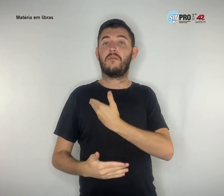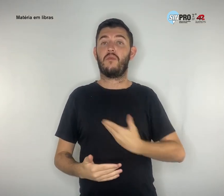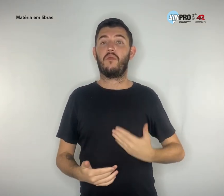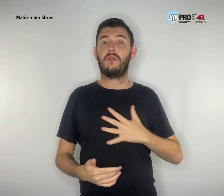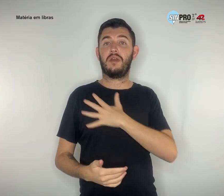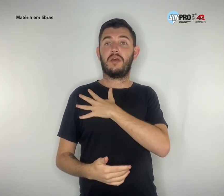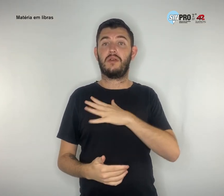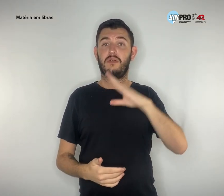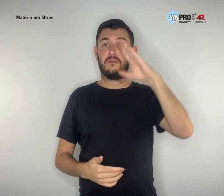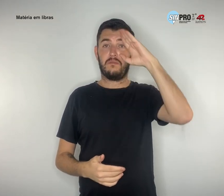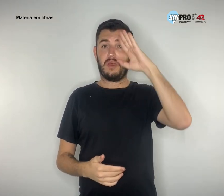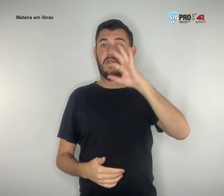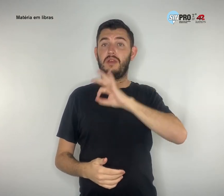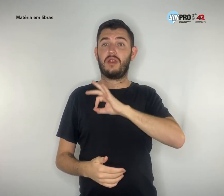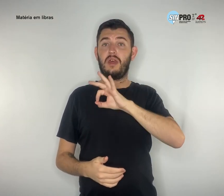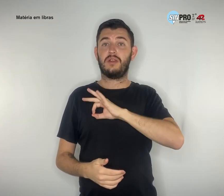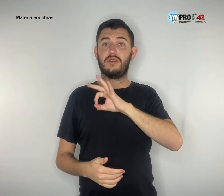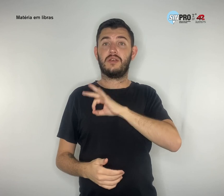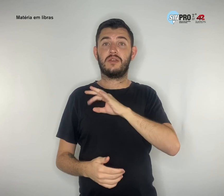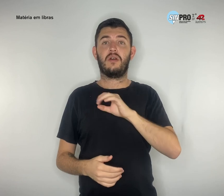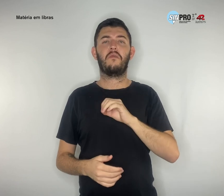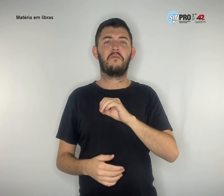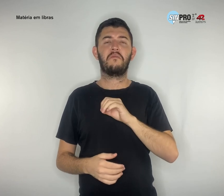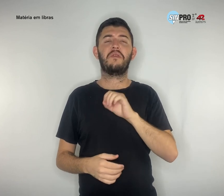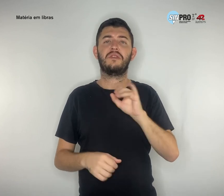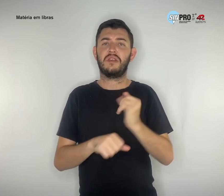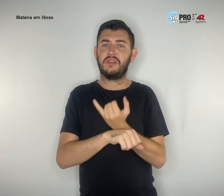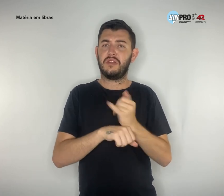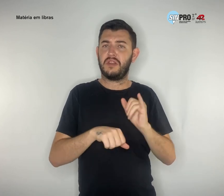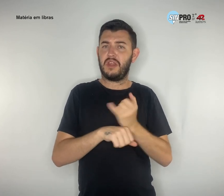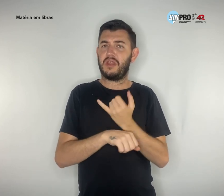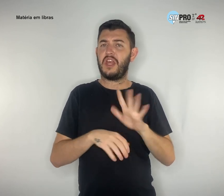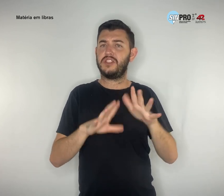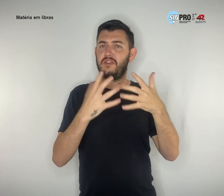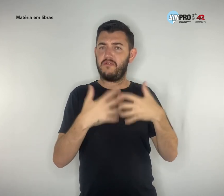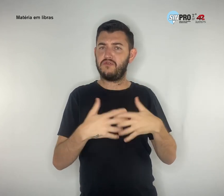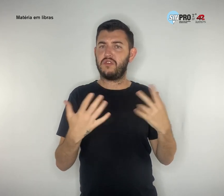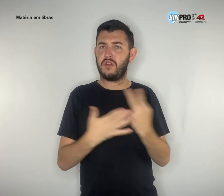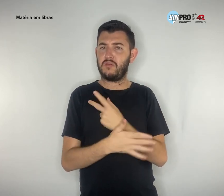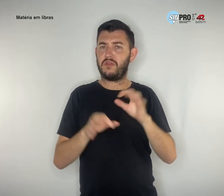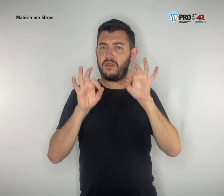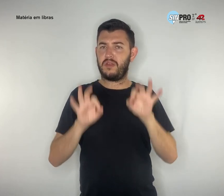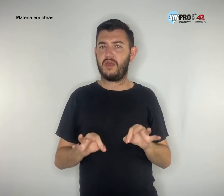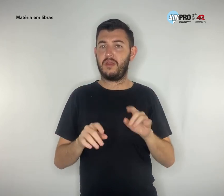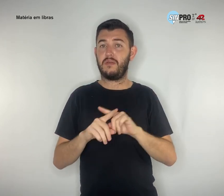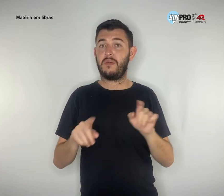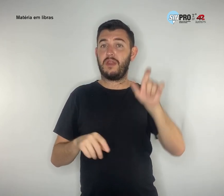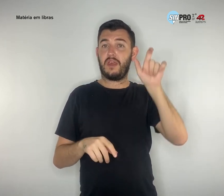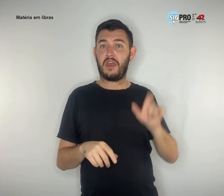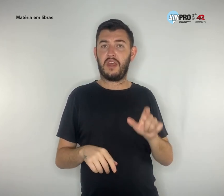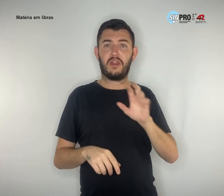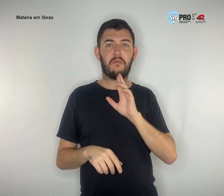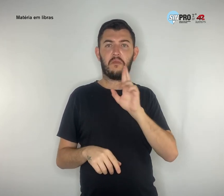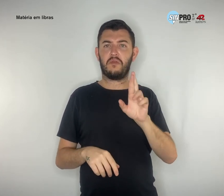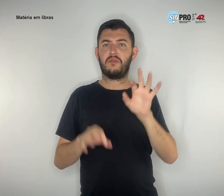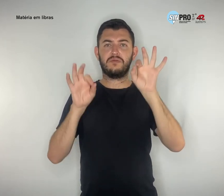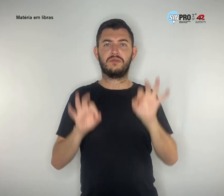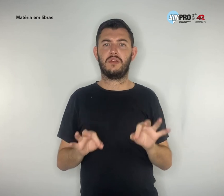se o mecanismo funciona, Luciana foi taxativa. Não resolve. É um engano.